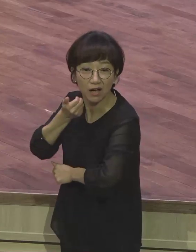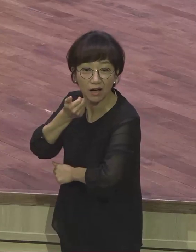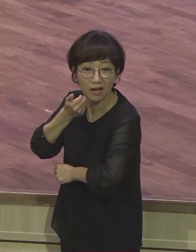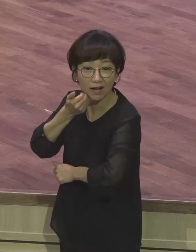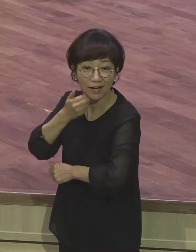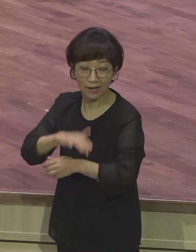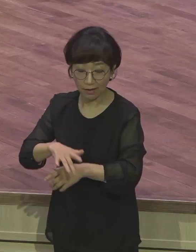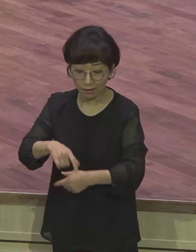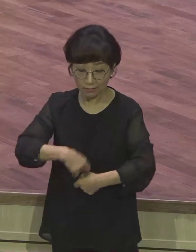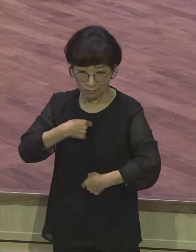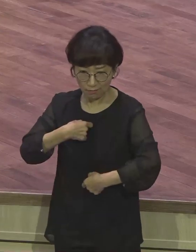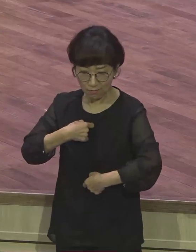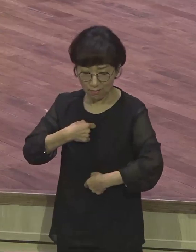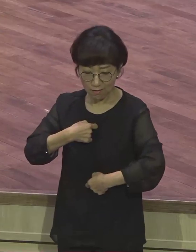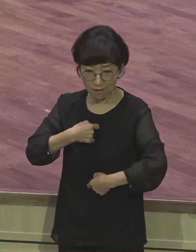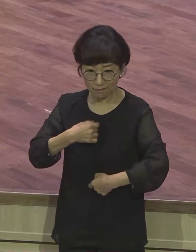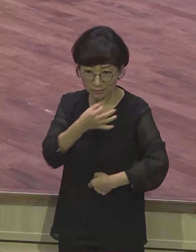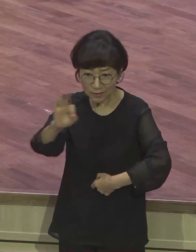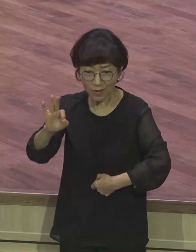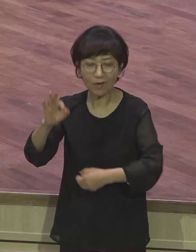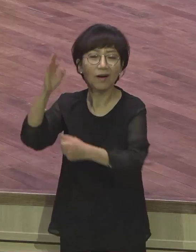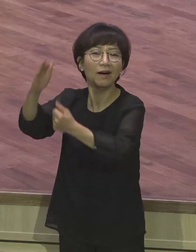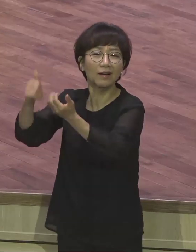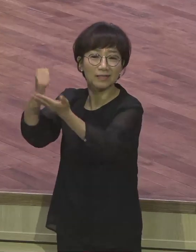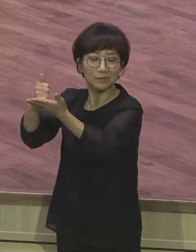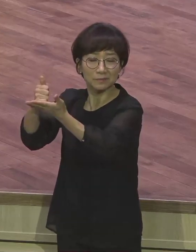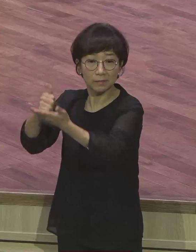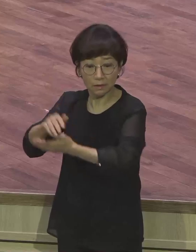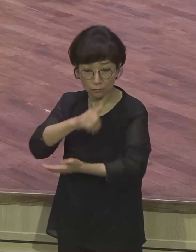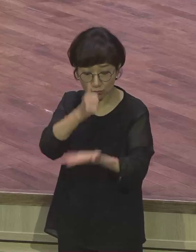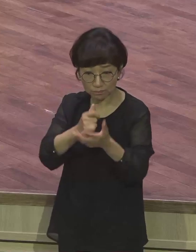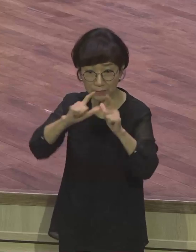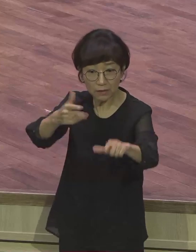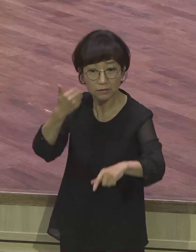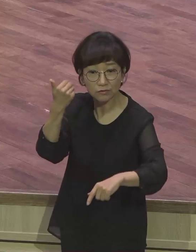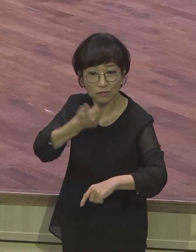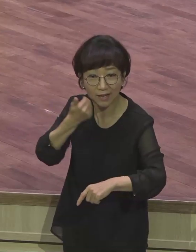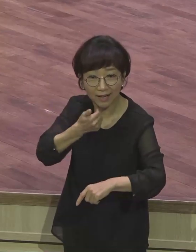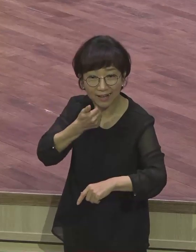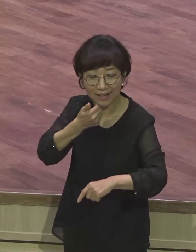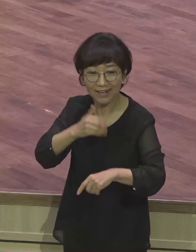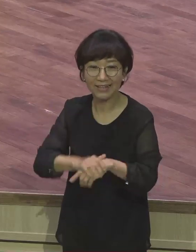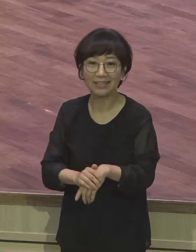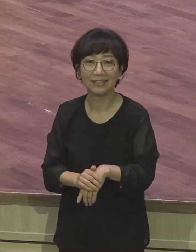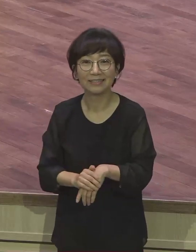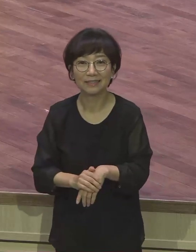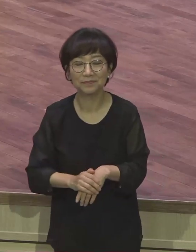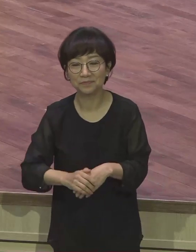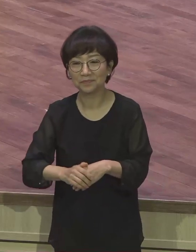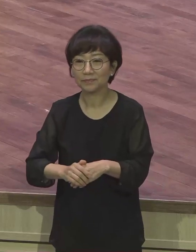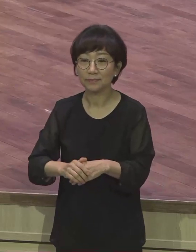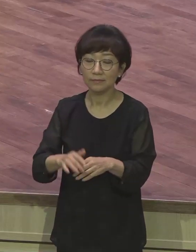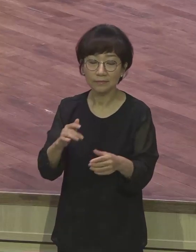누가 정지하리요? 죽으실 뿐만 아니라 다시 살아나신 이는 그리스도 예수신이 그는 하나님의 우편에 계신 자요.